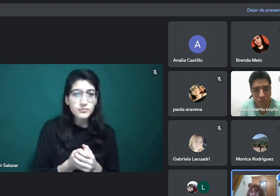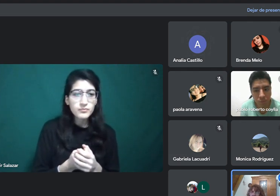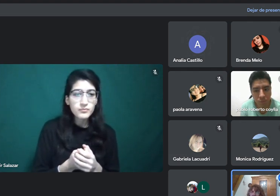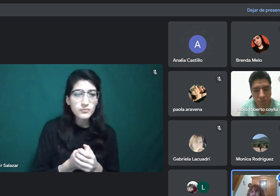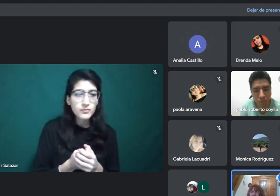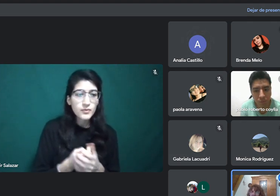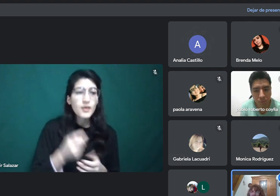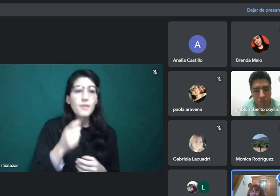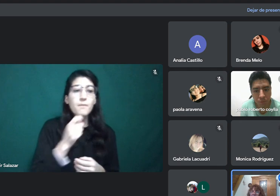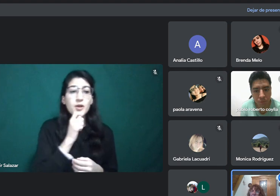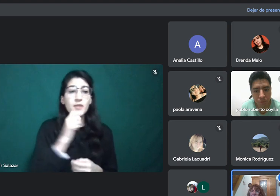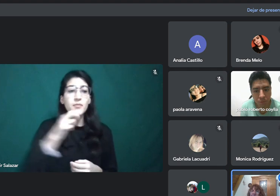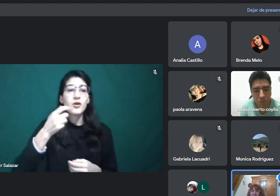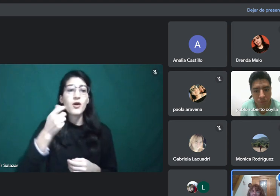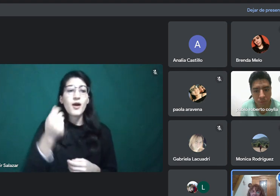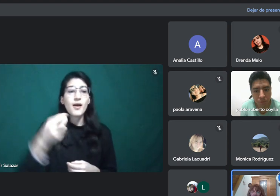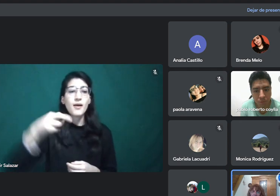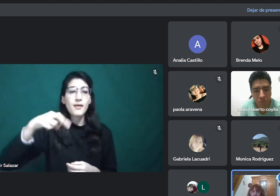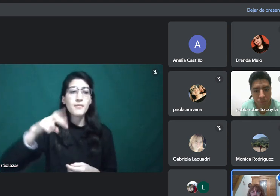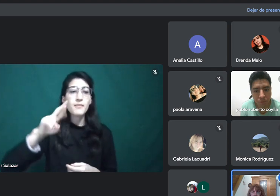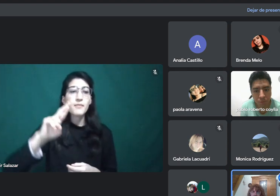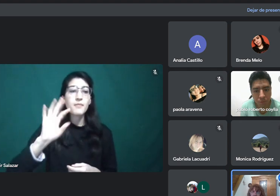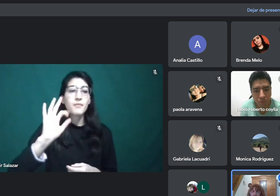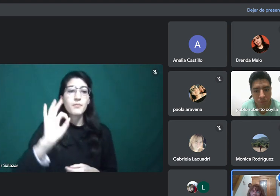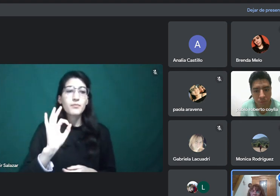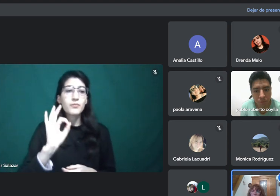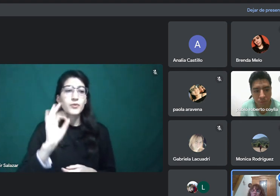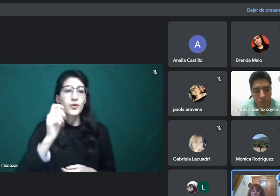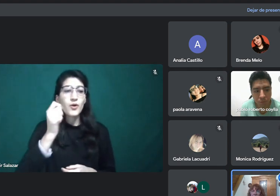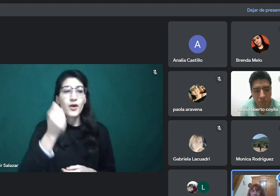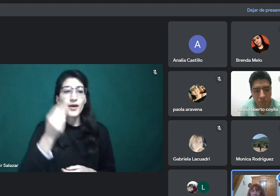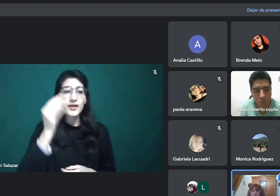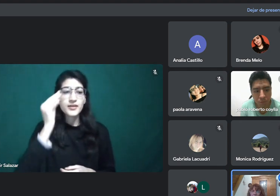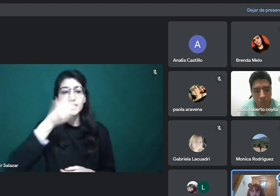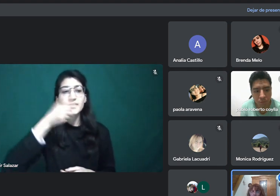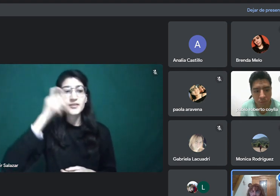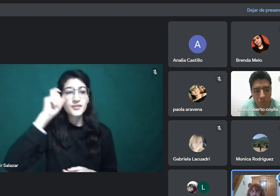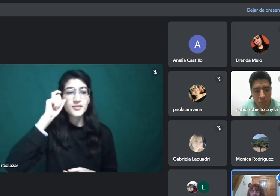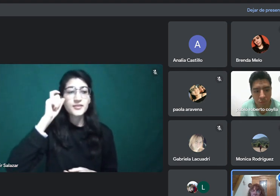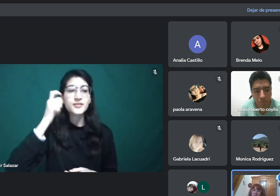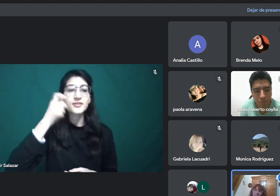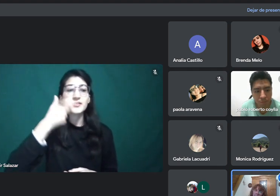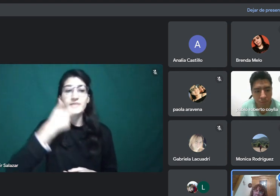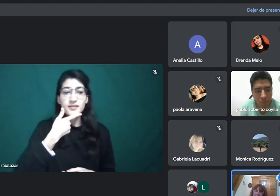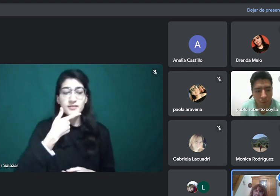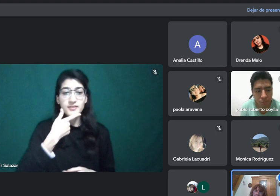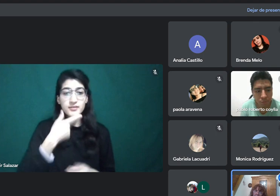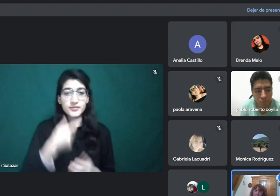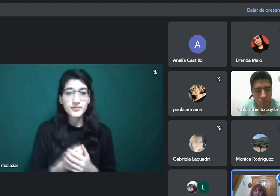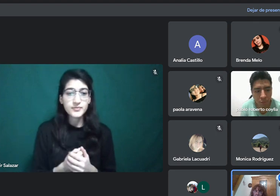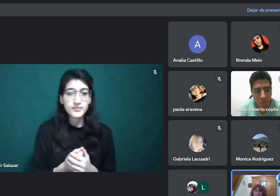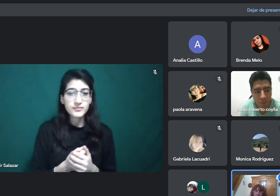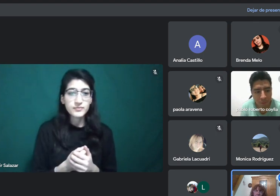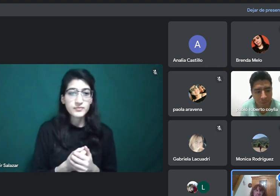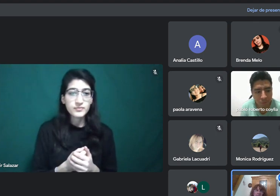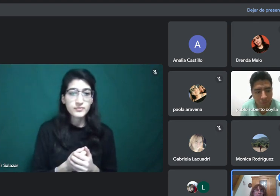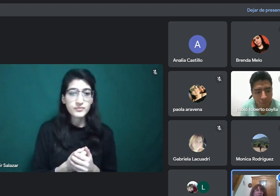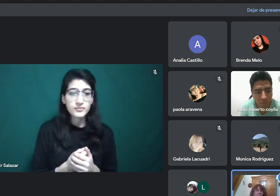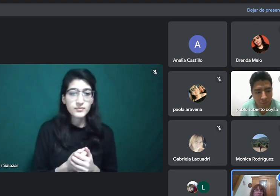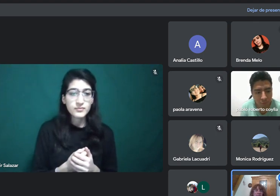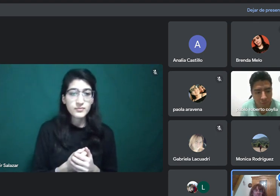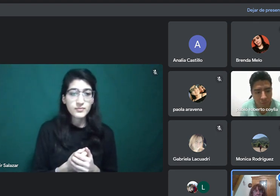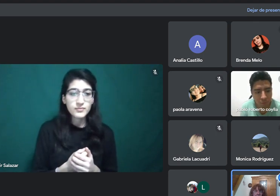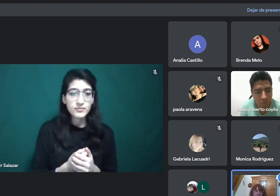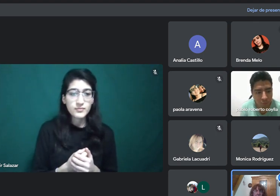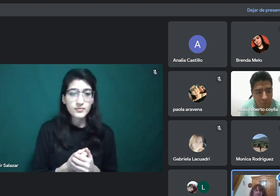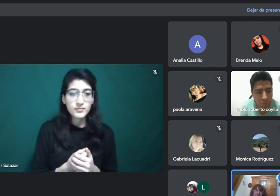Dice, dice such approaches, through such approaches, as. Esa palabra